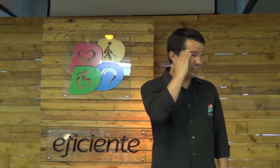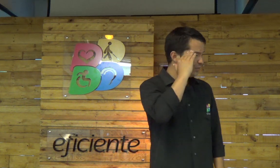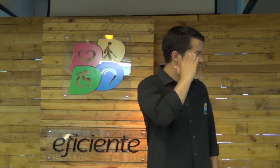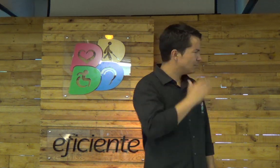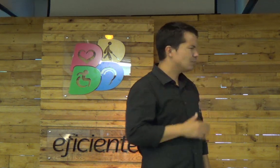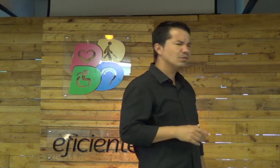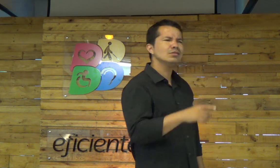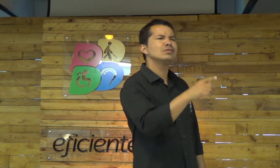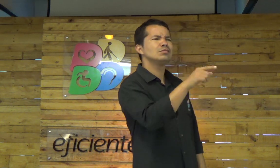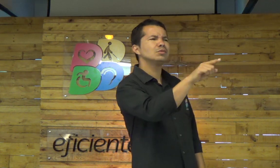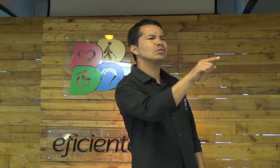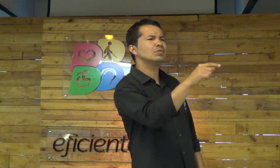Entende?